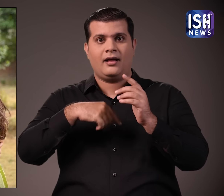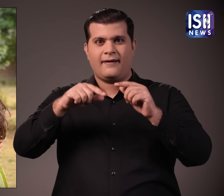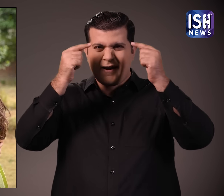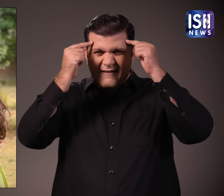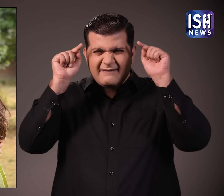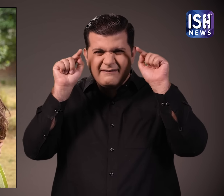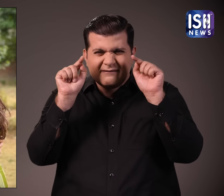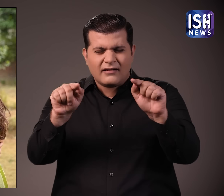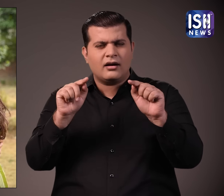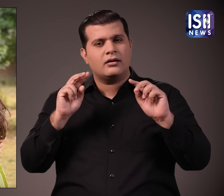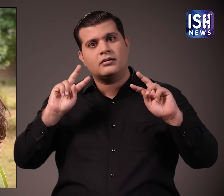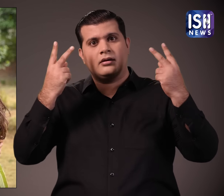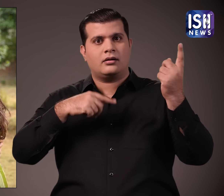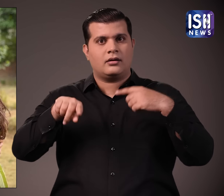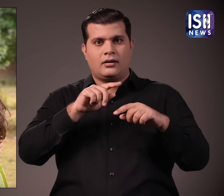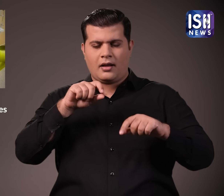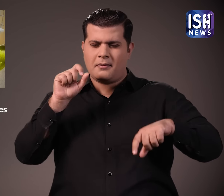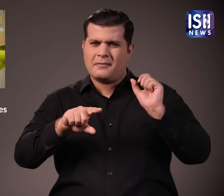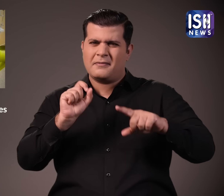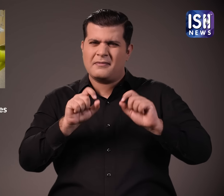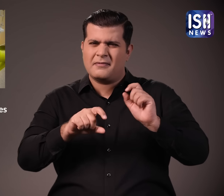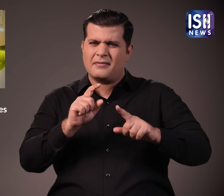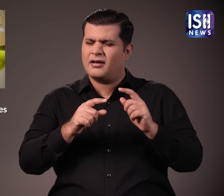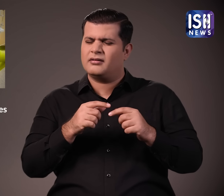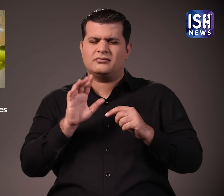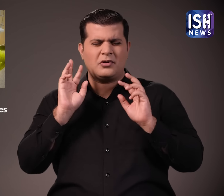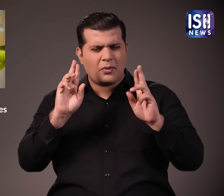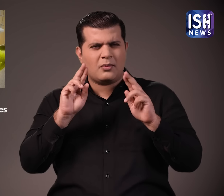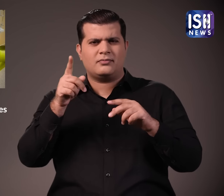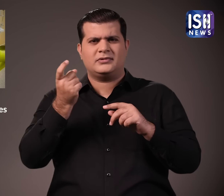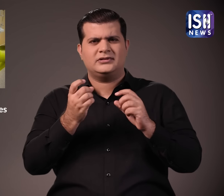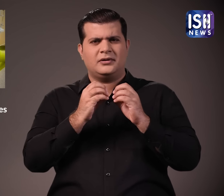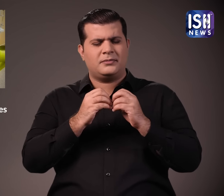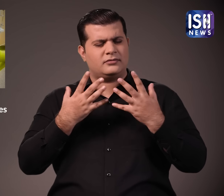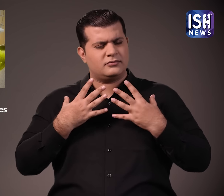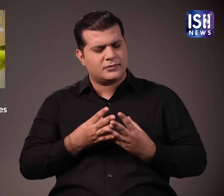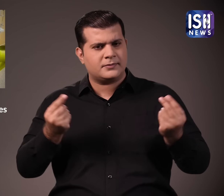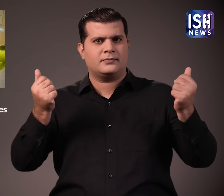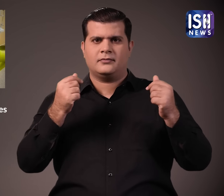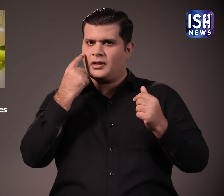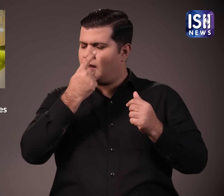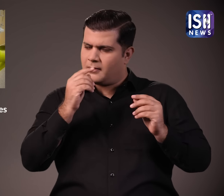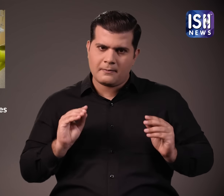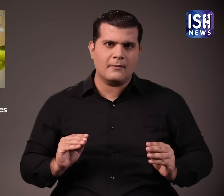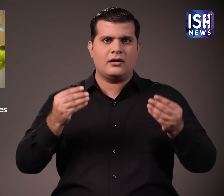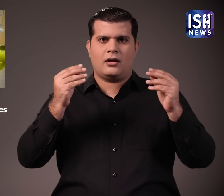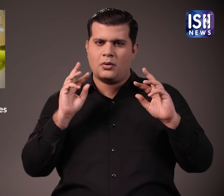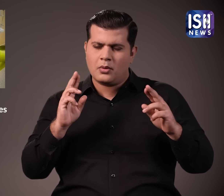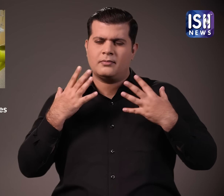उनके प्रशंशों को और फॉल्वर्स ने जास्मिन के शीग्र स्वस्त होने की कामना करते हुए कमेंट सेक्शन में कई मैसेज